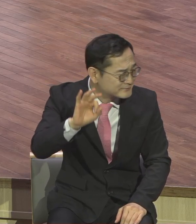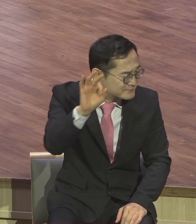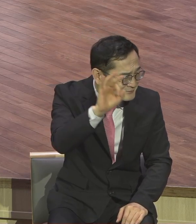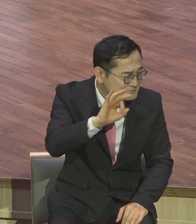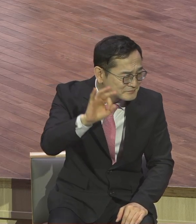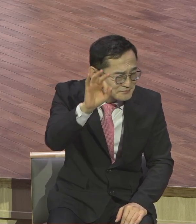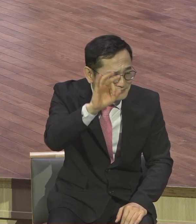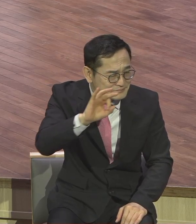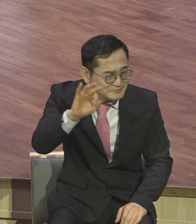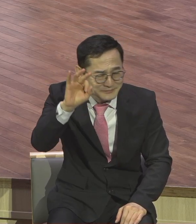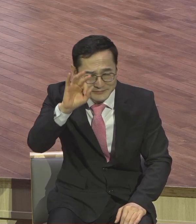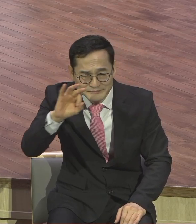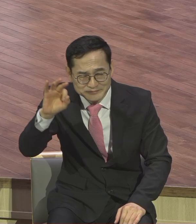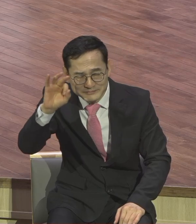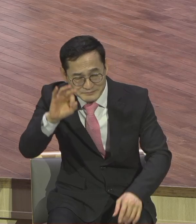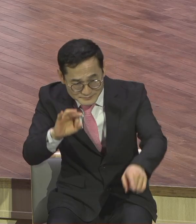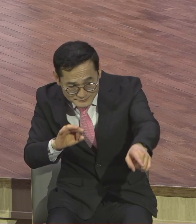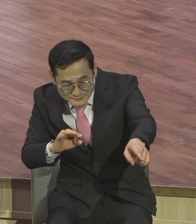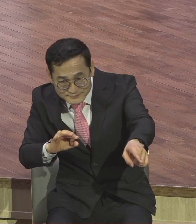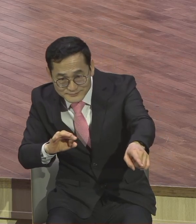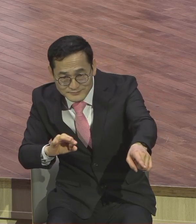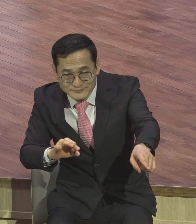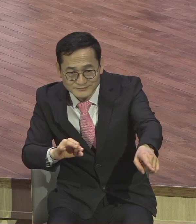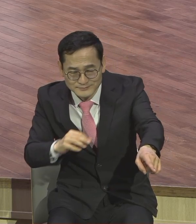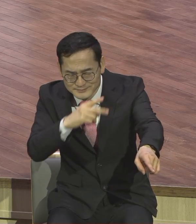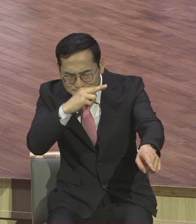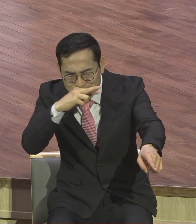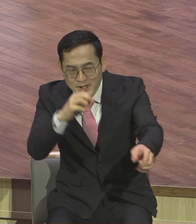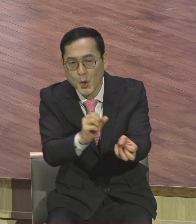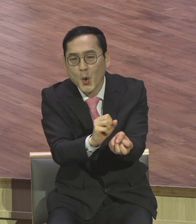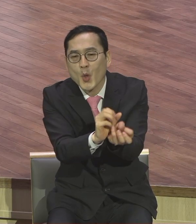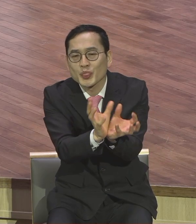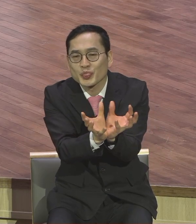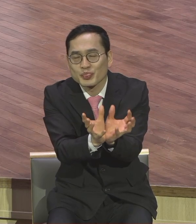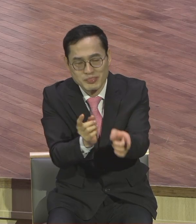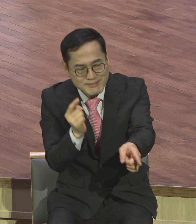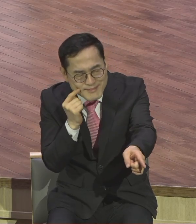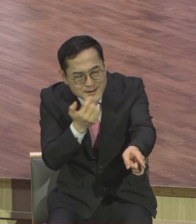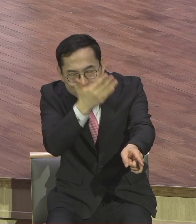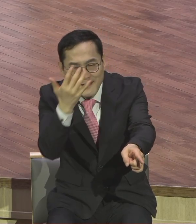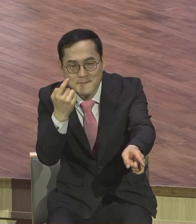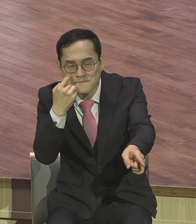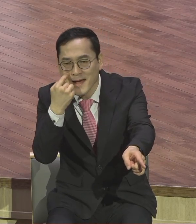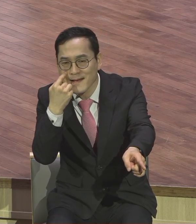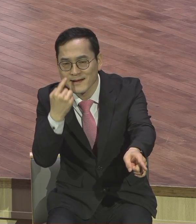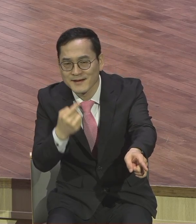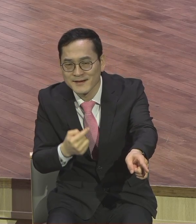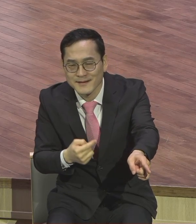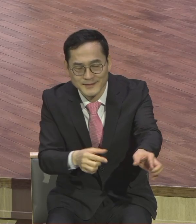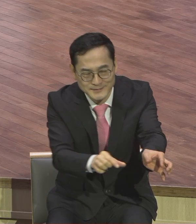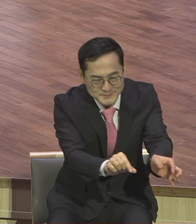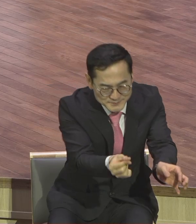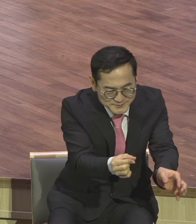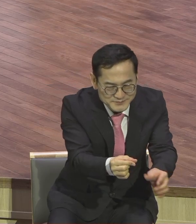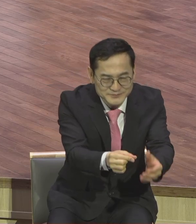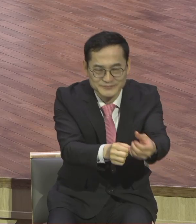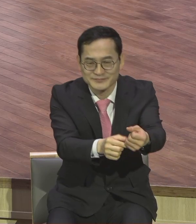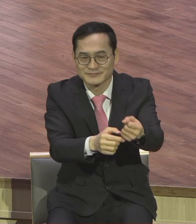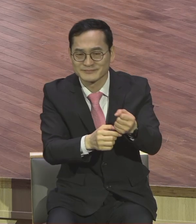활짝 핀 향기로운 꽃송이를 먼저 뽑았습니다. 두